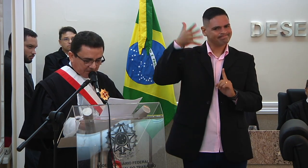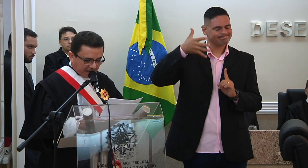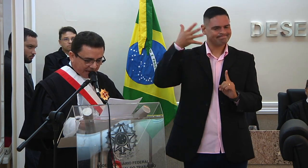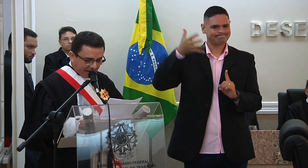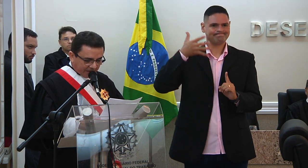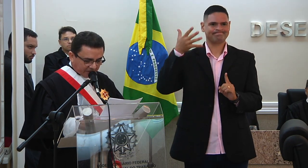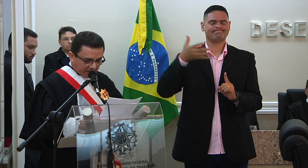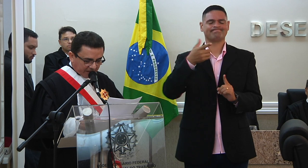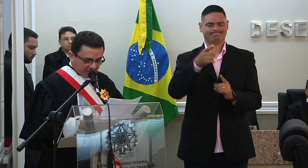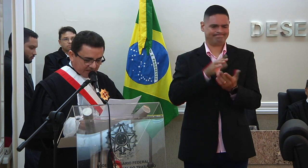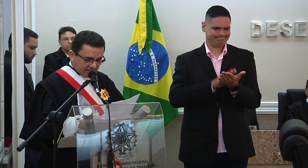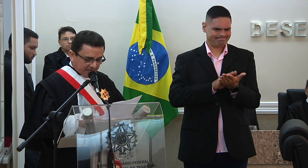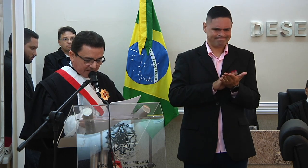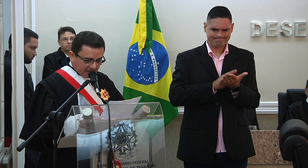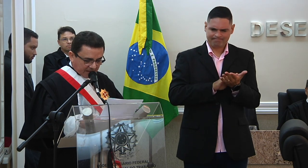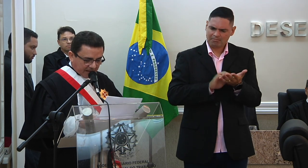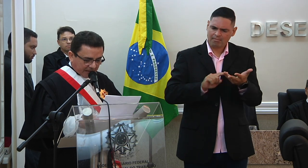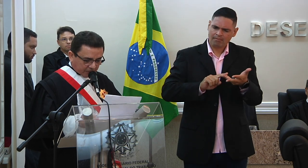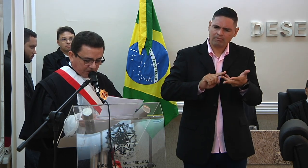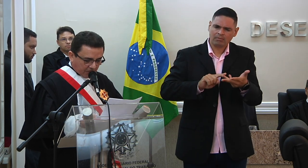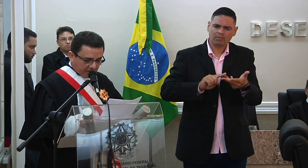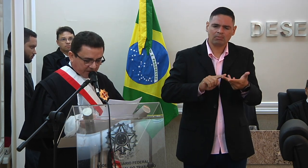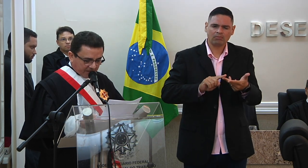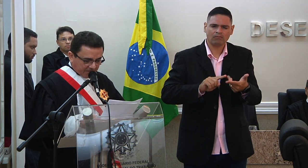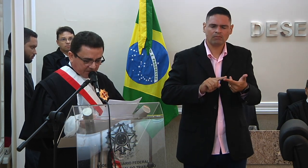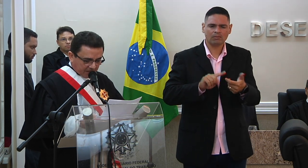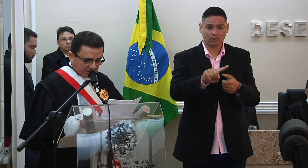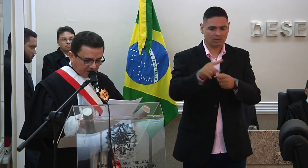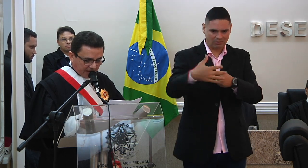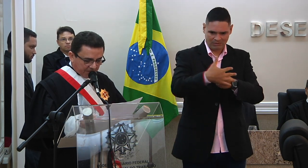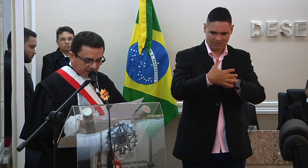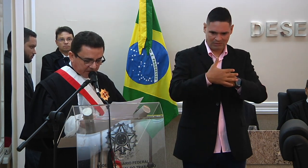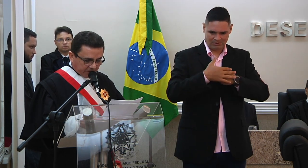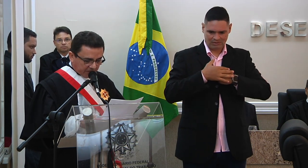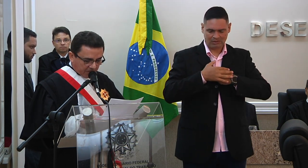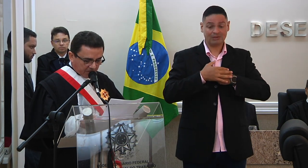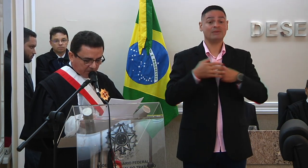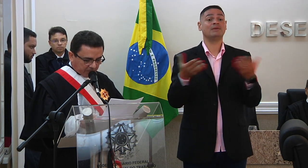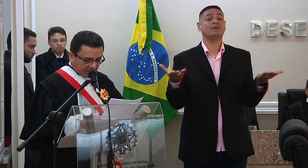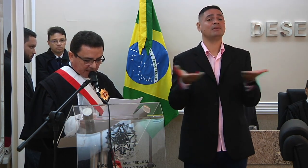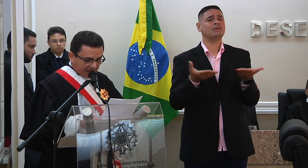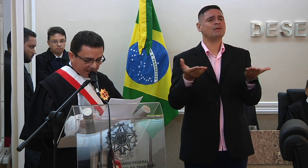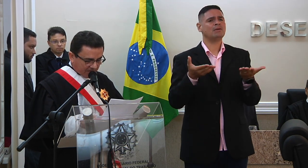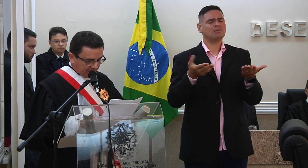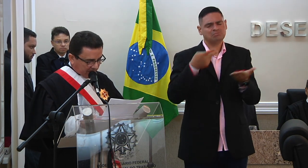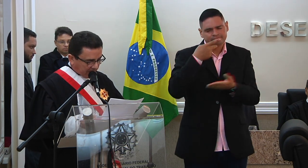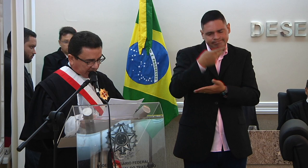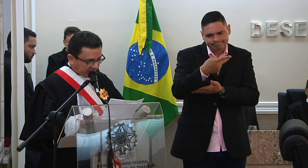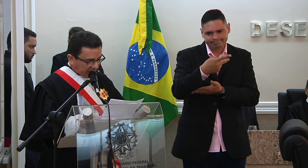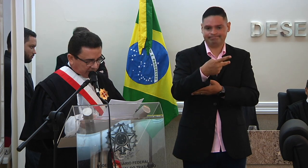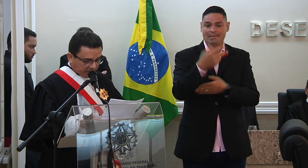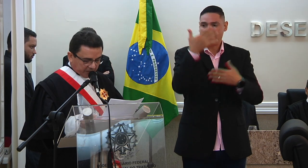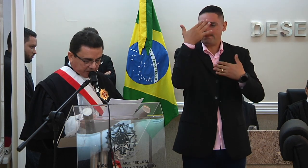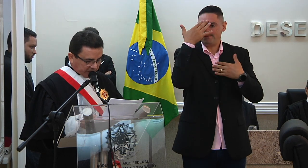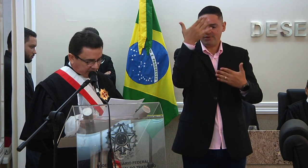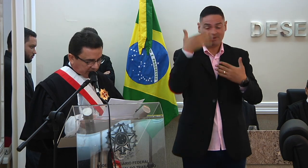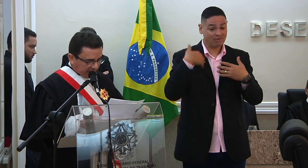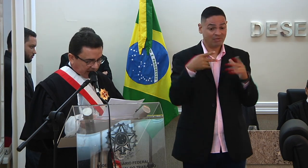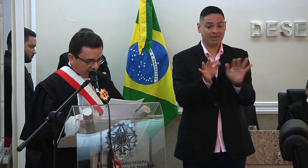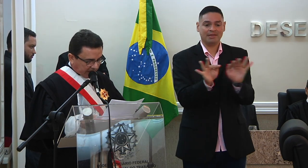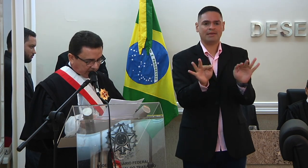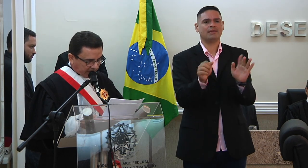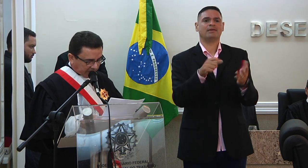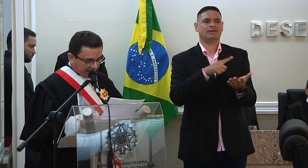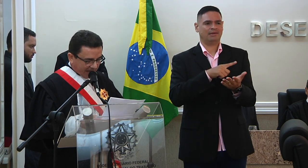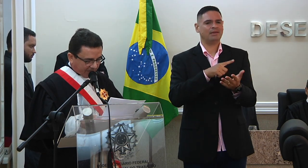para agradecer a sua acolhida e apenas digo muito obrigado pelas gentis